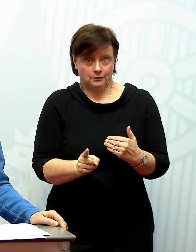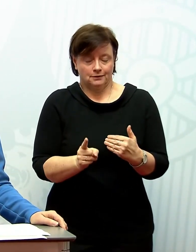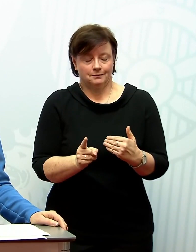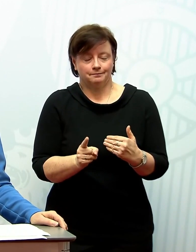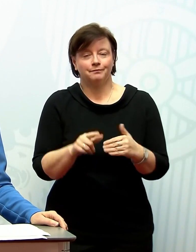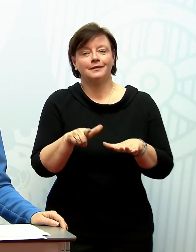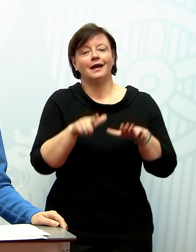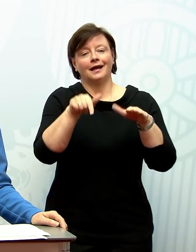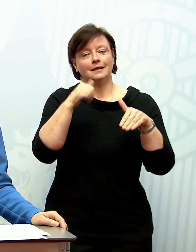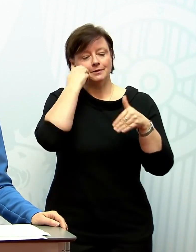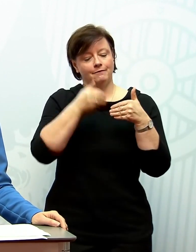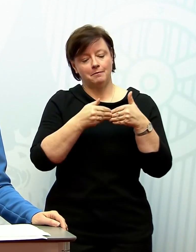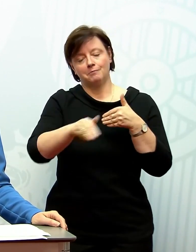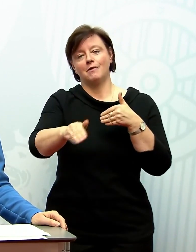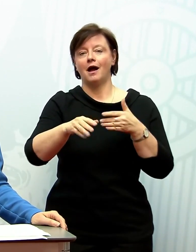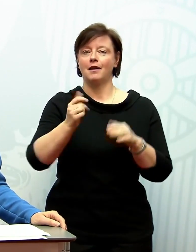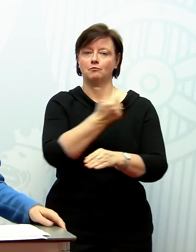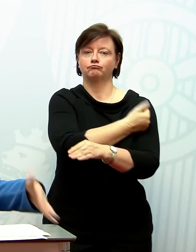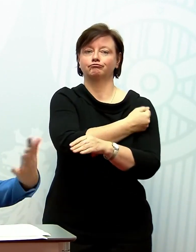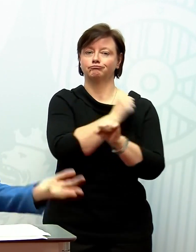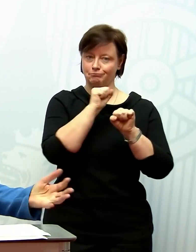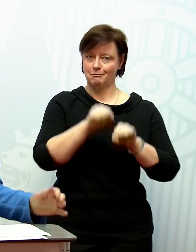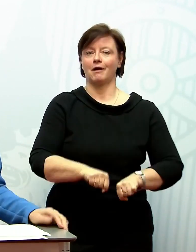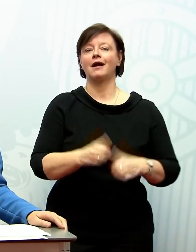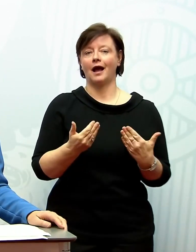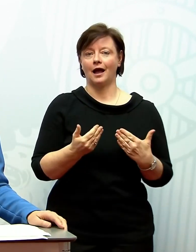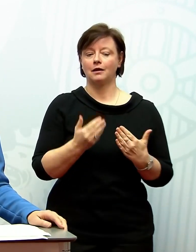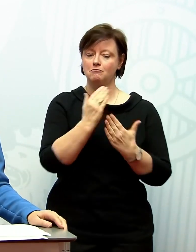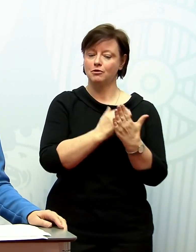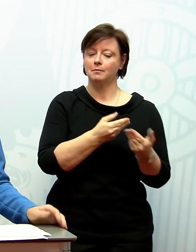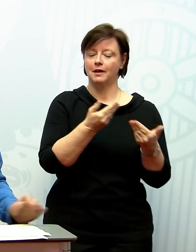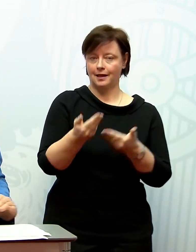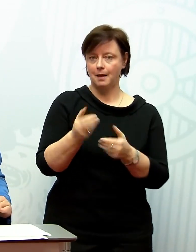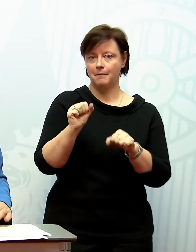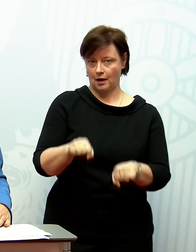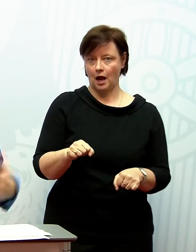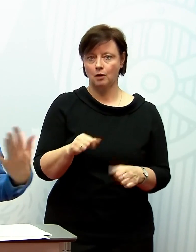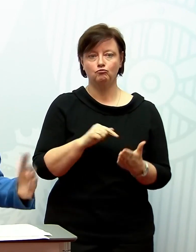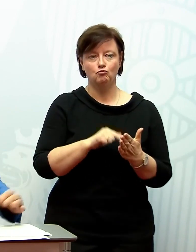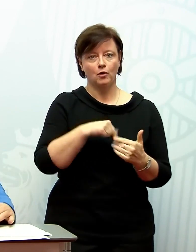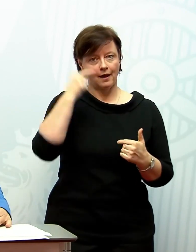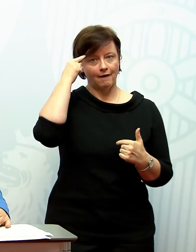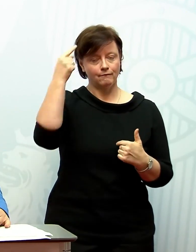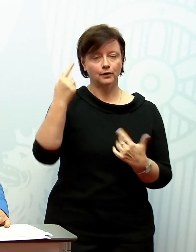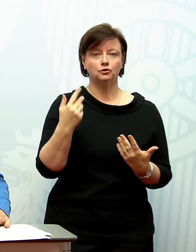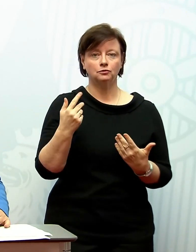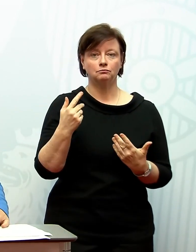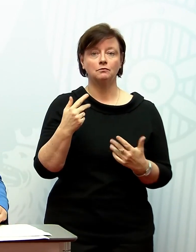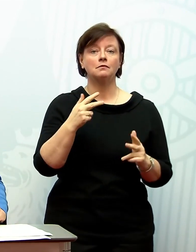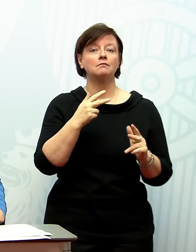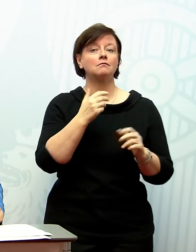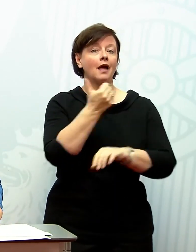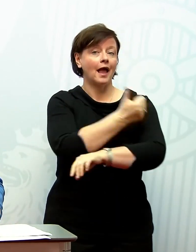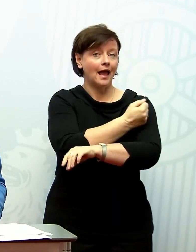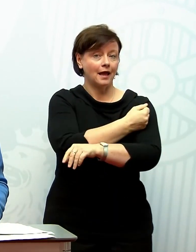ab dem 17. Februar jetzt auch komplett wirklich ihre Termine wahrnehmen können, weil wir wissen, dass der zugesagte Impfstoff eben